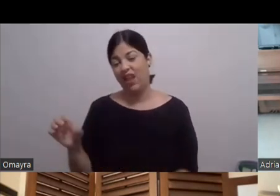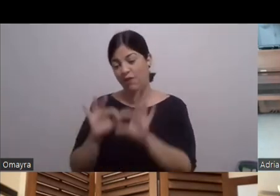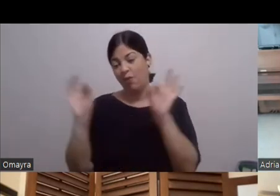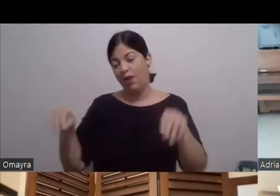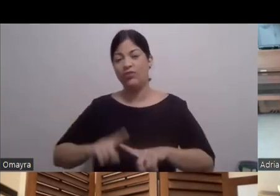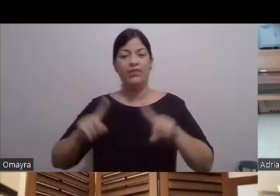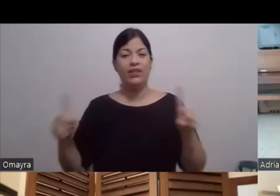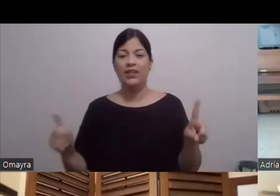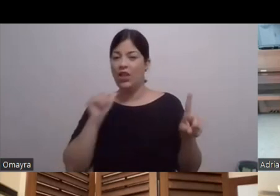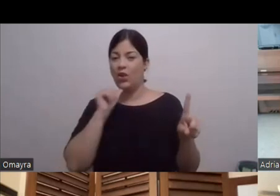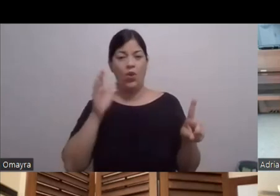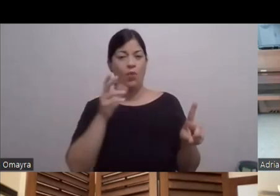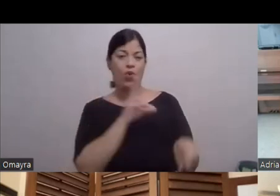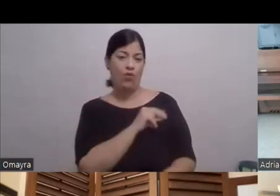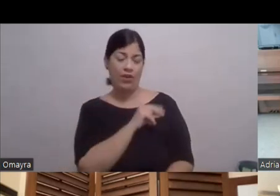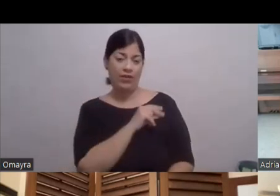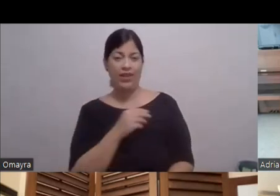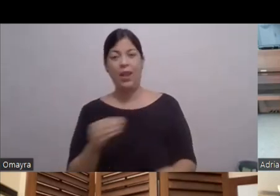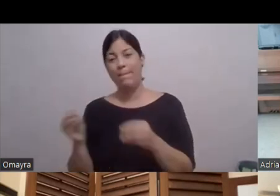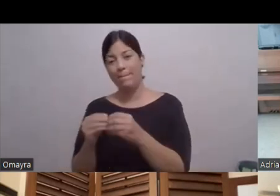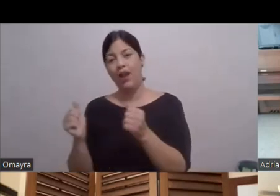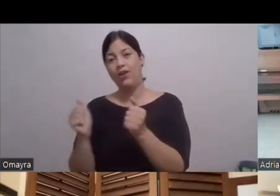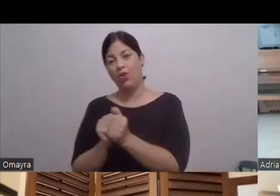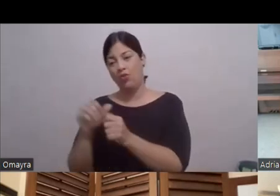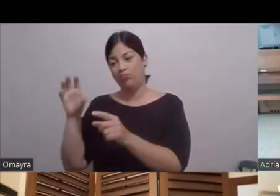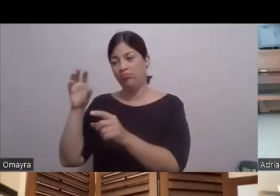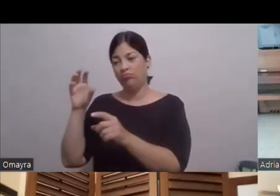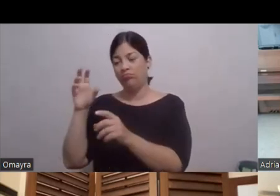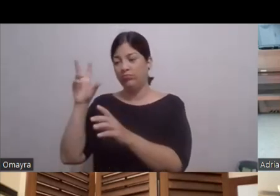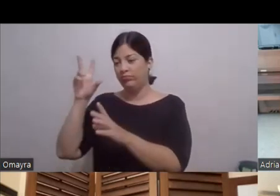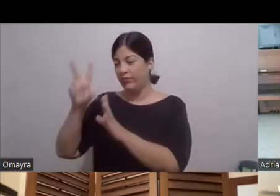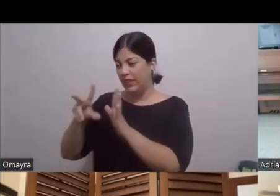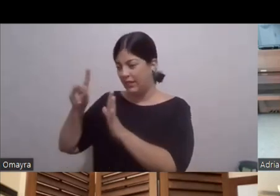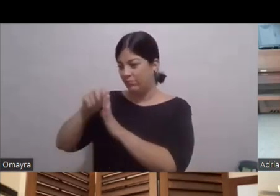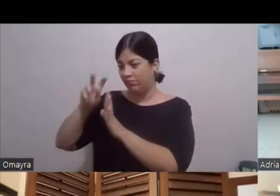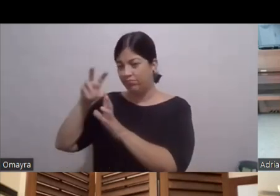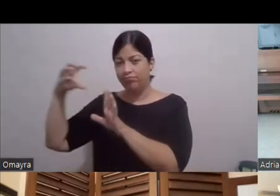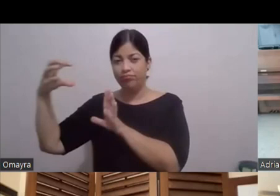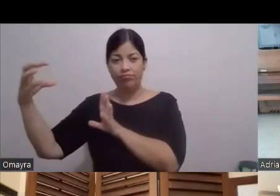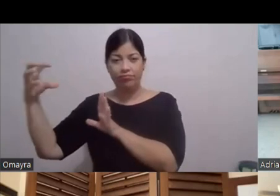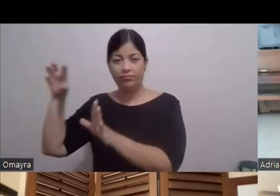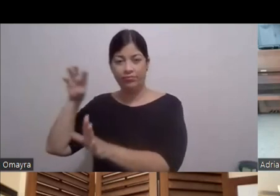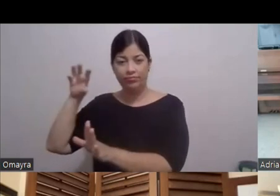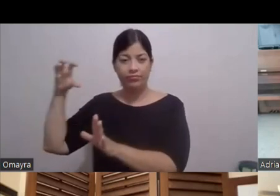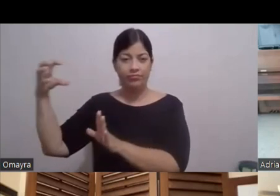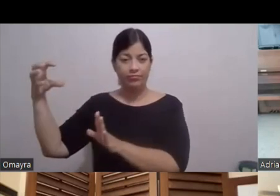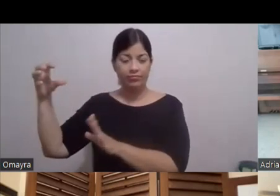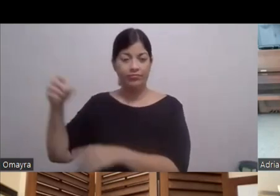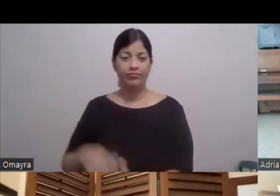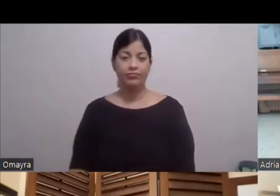Lo hacen ya Con cámaras moviéndose La novela tradicional Pues era Las cámaras ya Situadas Claro Este